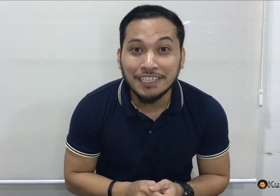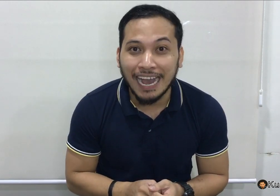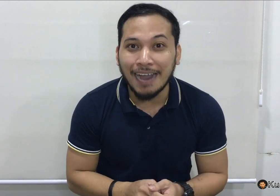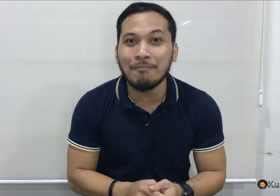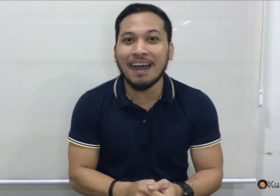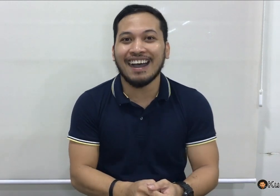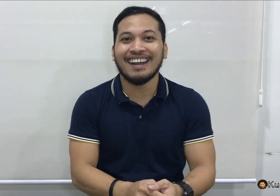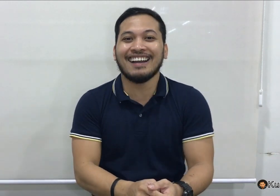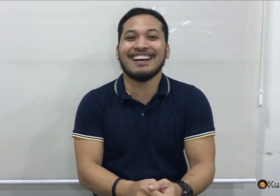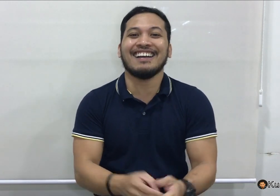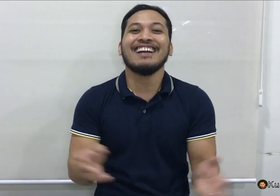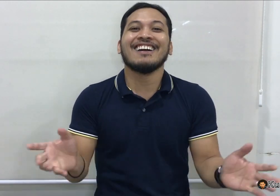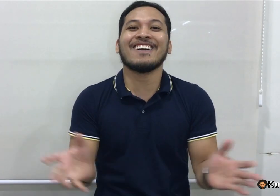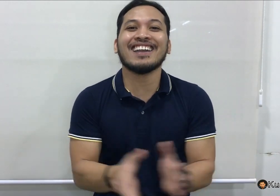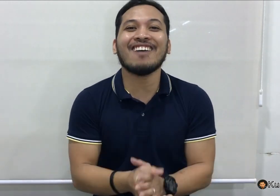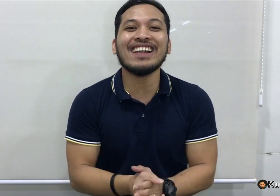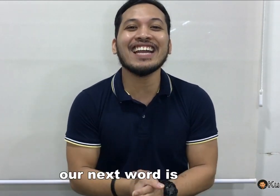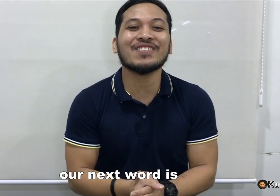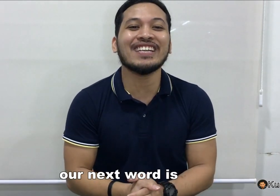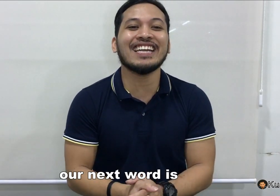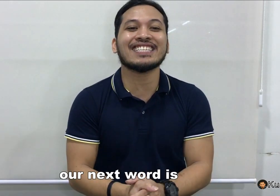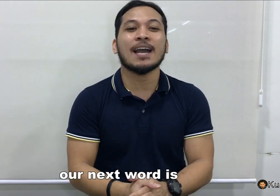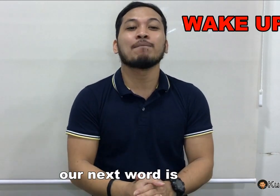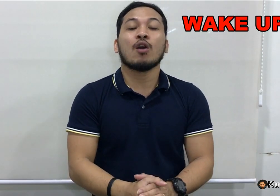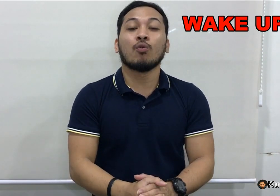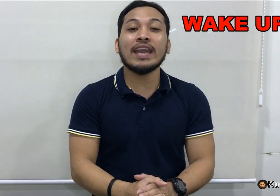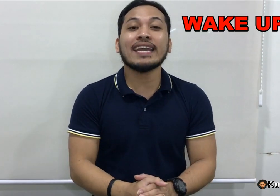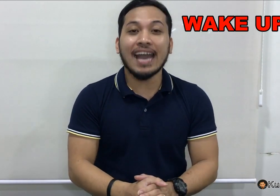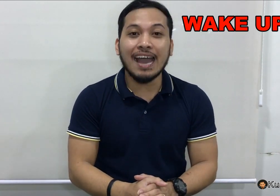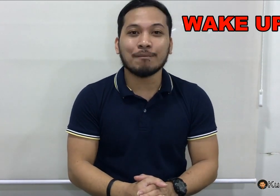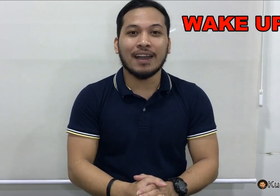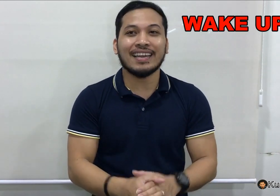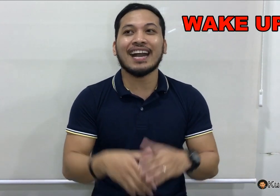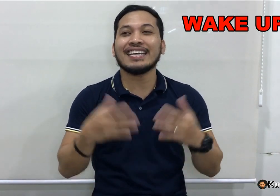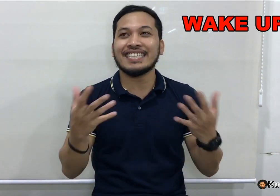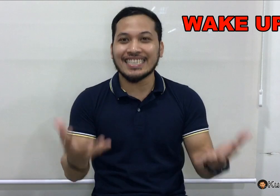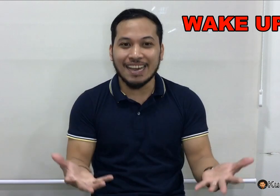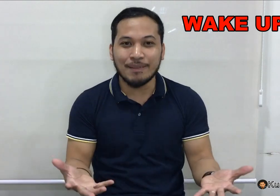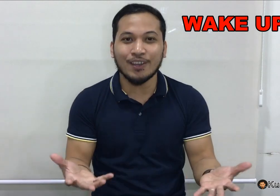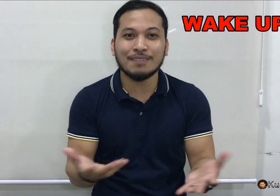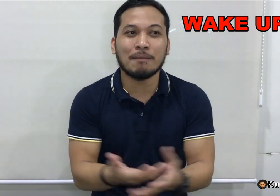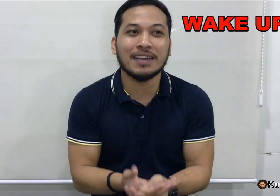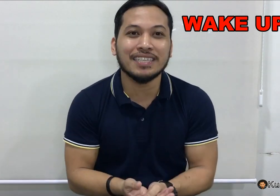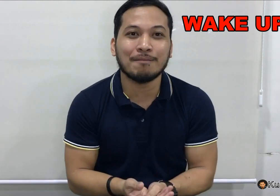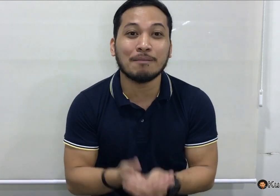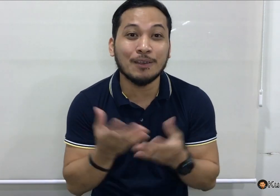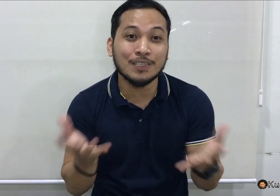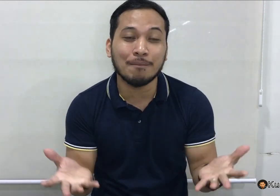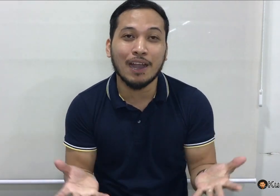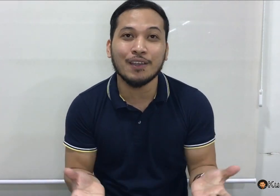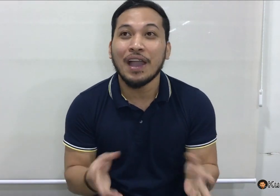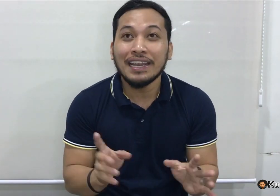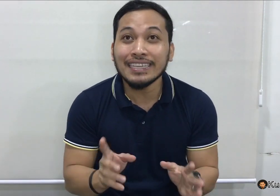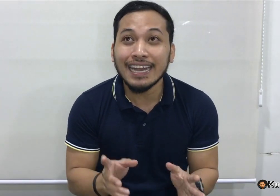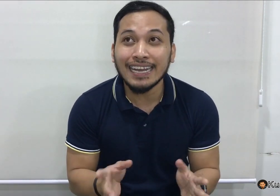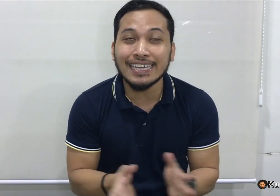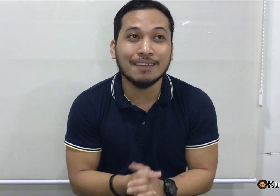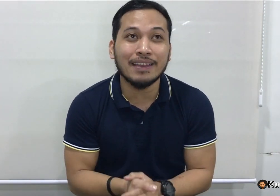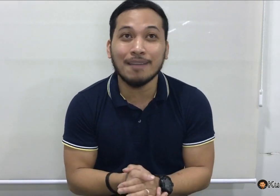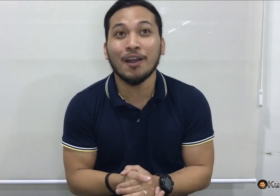sa kama. Okay, our next word is, wake up. Ayan lang ang sinasabi ko. Diba? Pag sinapag may usapan kayo, nasan ka na? Sabihin, I'm